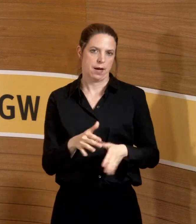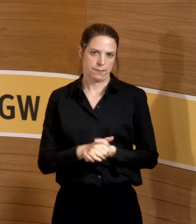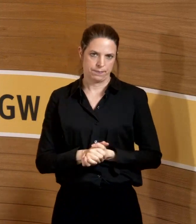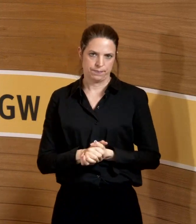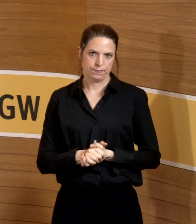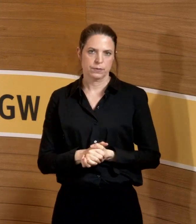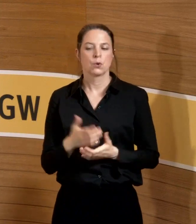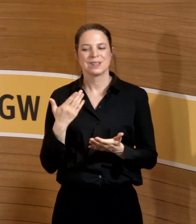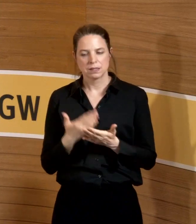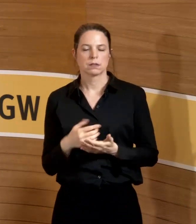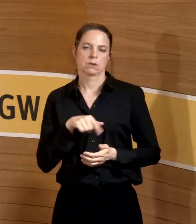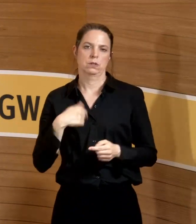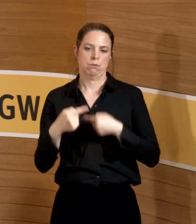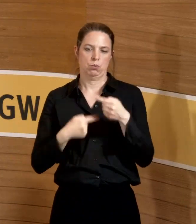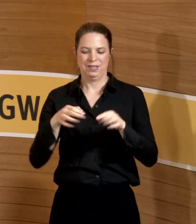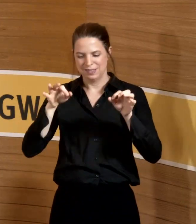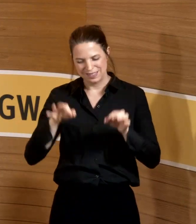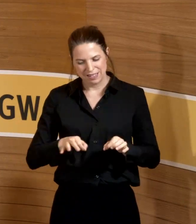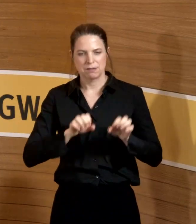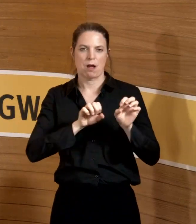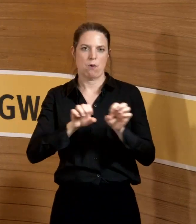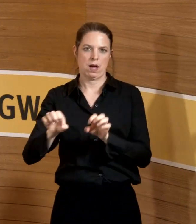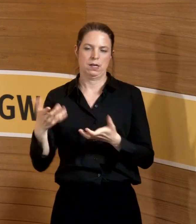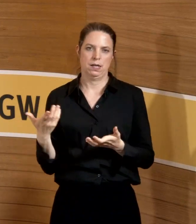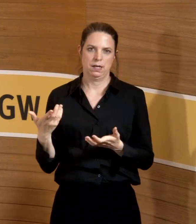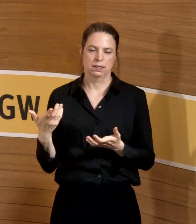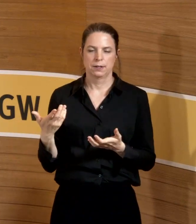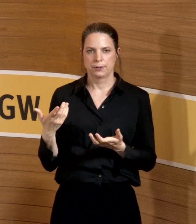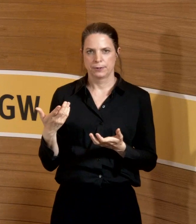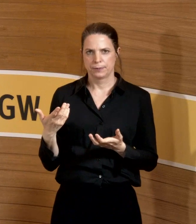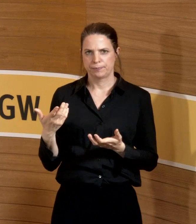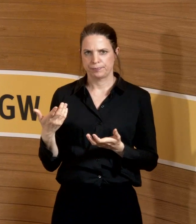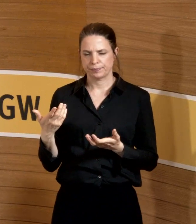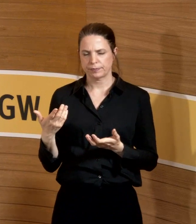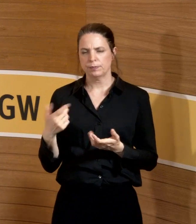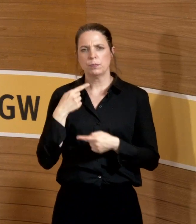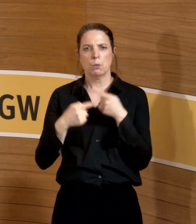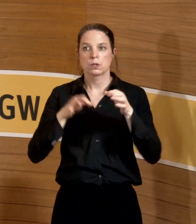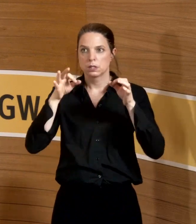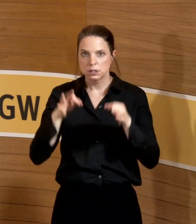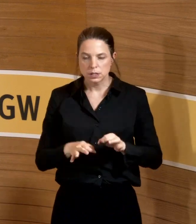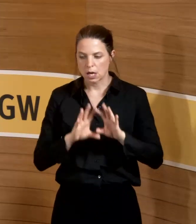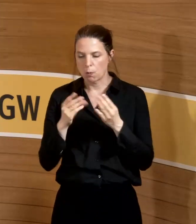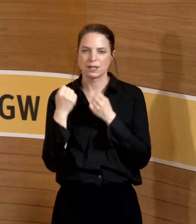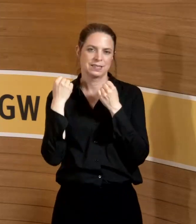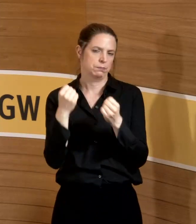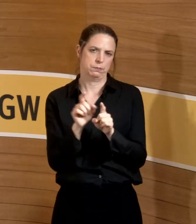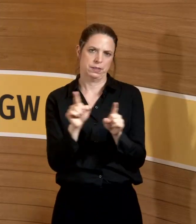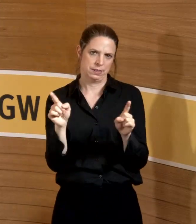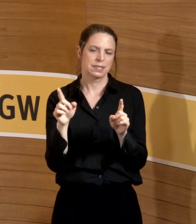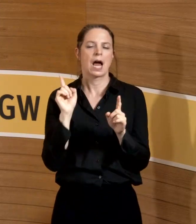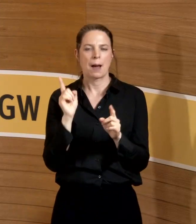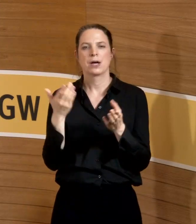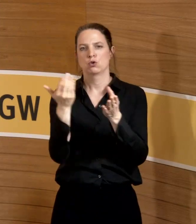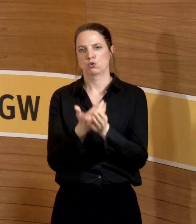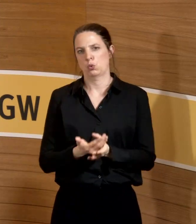das ist sozusagen bei uns im Prozess alles genau erklärt. Den habe ich jetzt aus Zeitgründen nicht genau mit dabei, habe Ihnen aber das begleitende